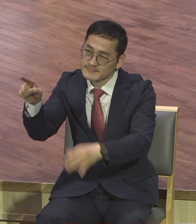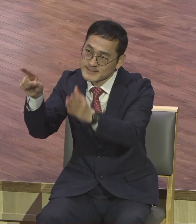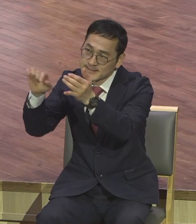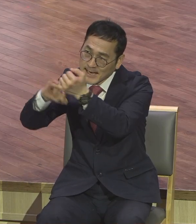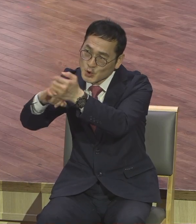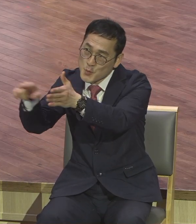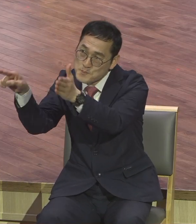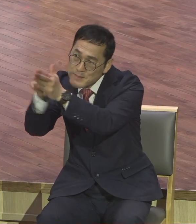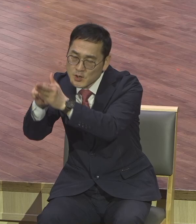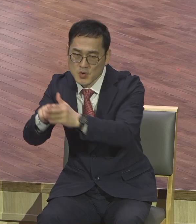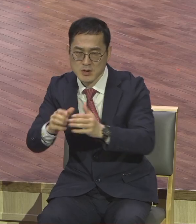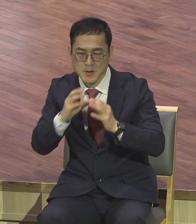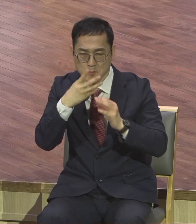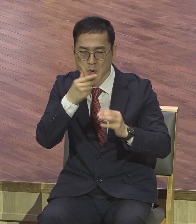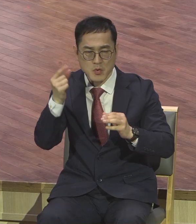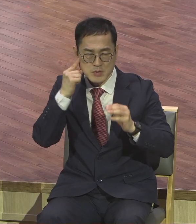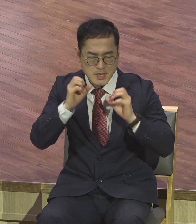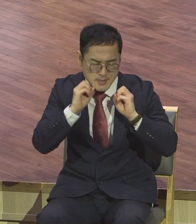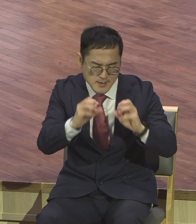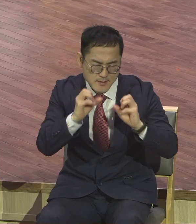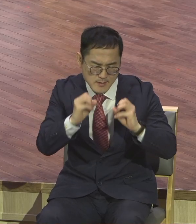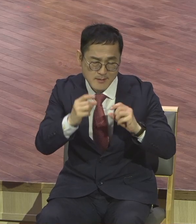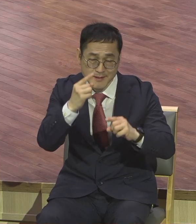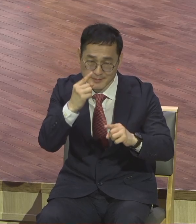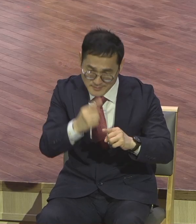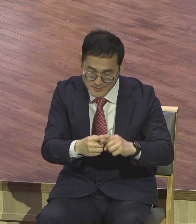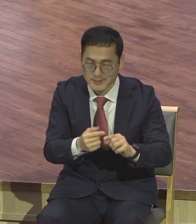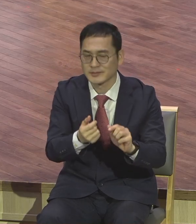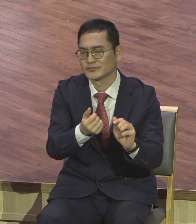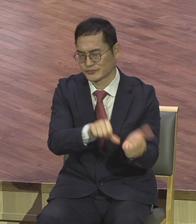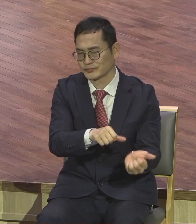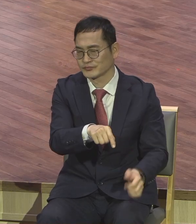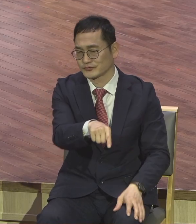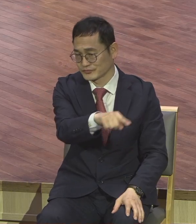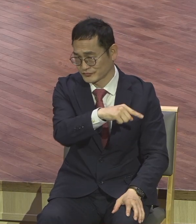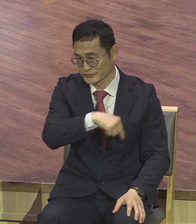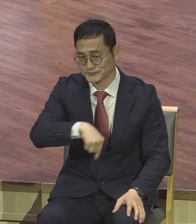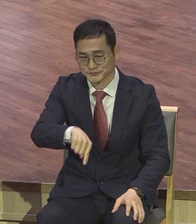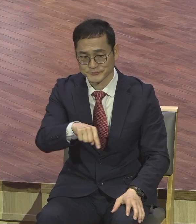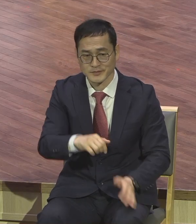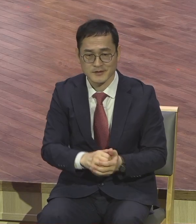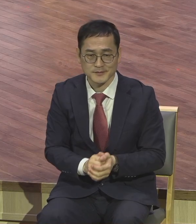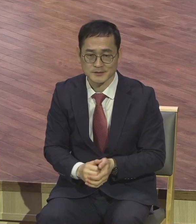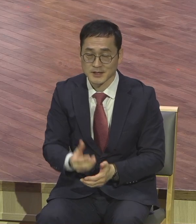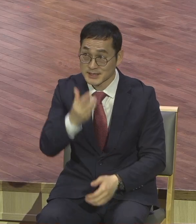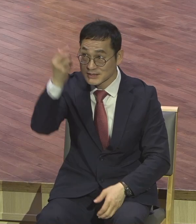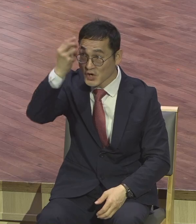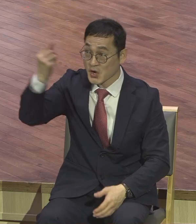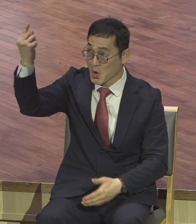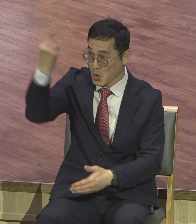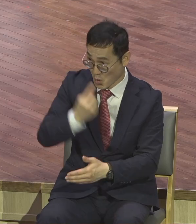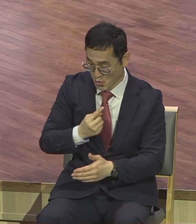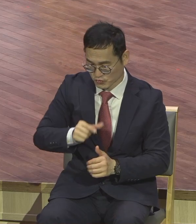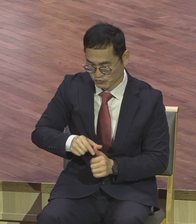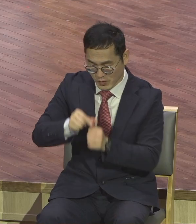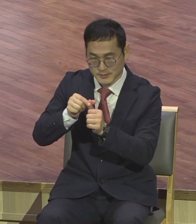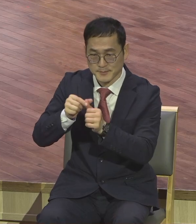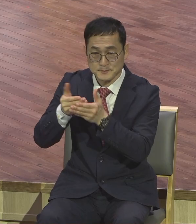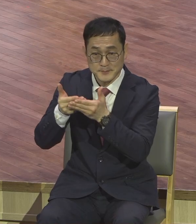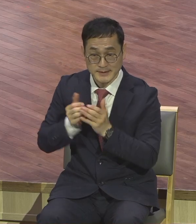이들은 다 나갔습니다. 성령 받은 사람 구원 받은 사람 정말로 거듭난